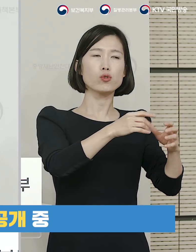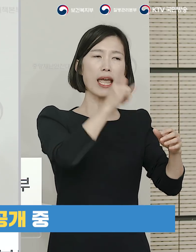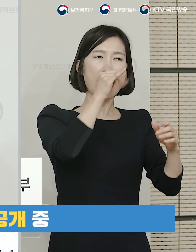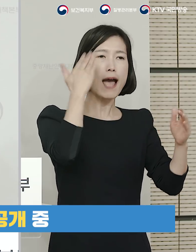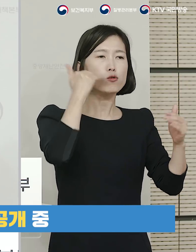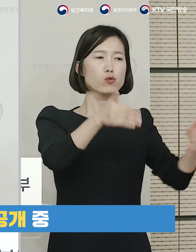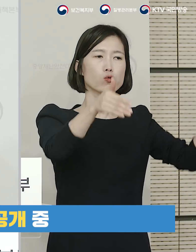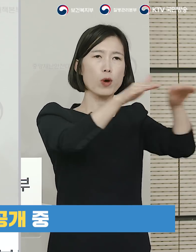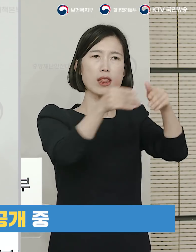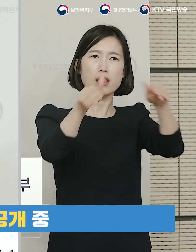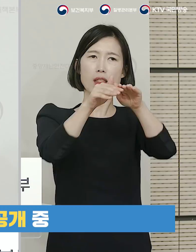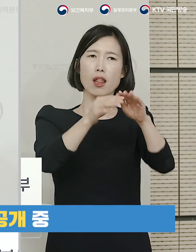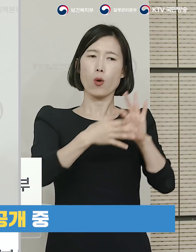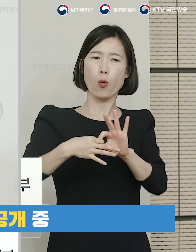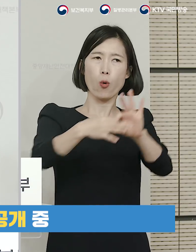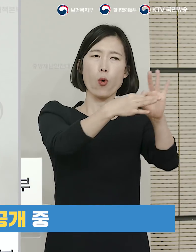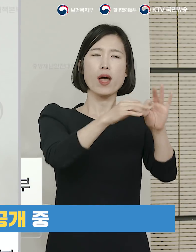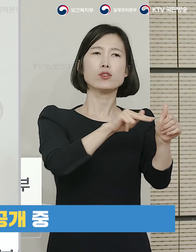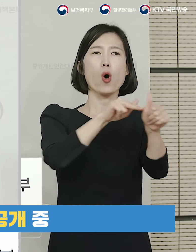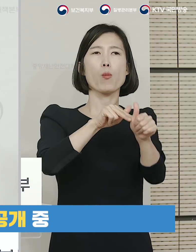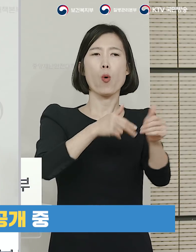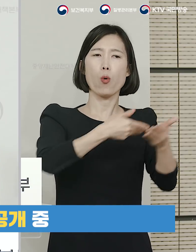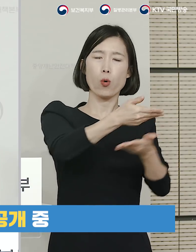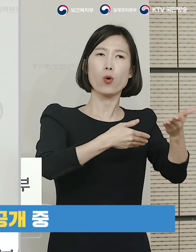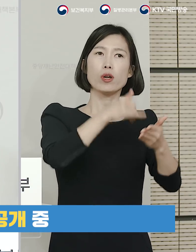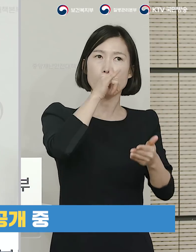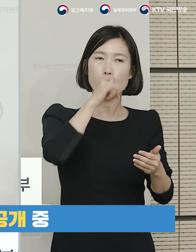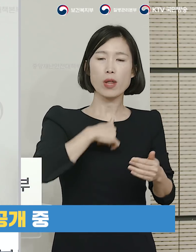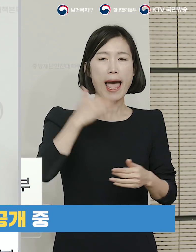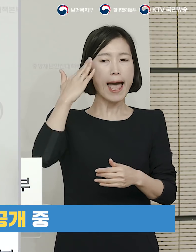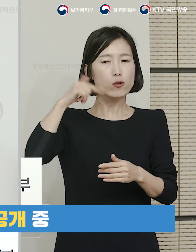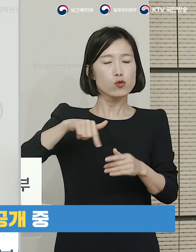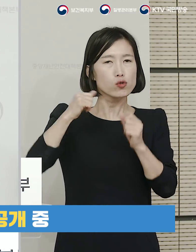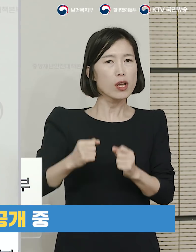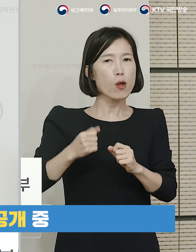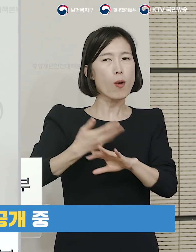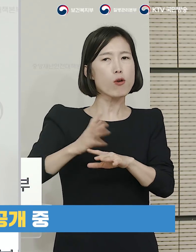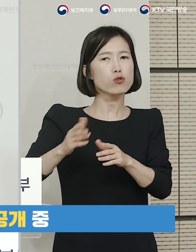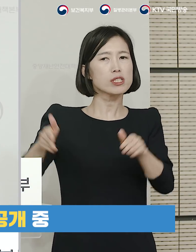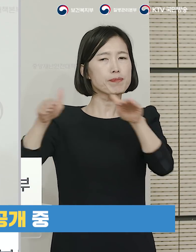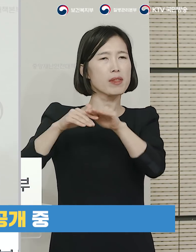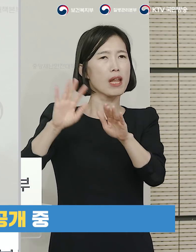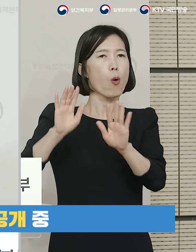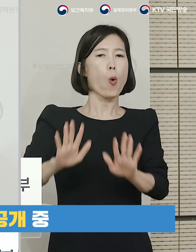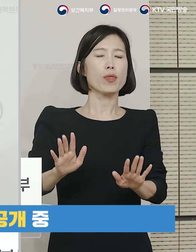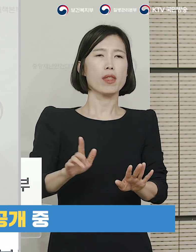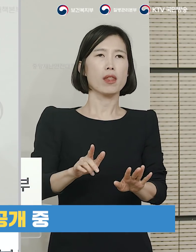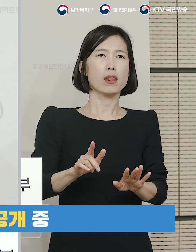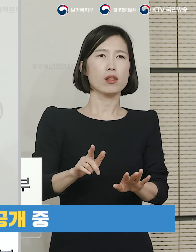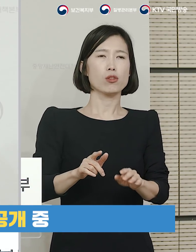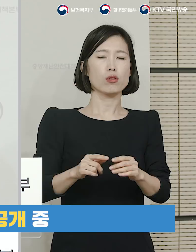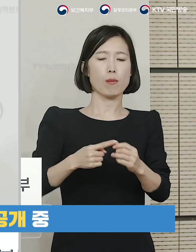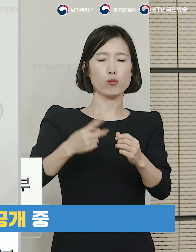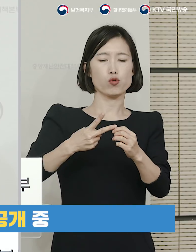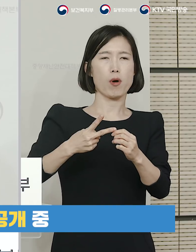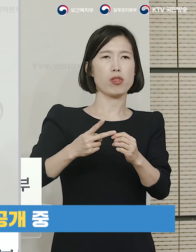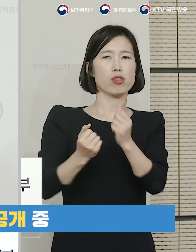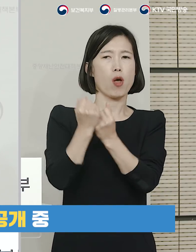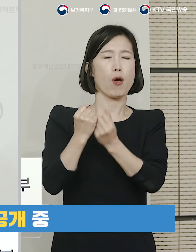외국에 있는 우리 공간들을 통해서도 정보를 제공하고 있고 주한 외교단에 대해서도